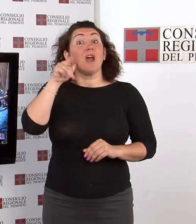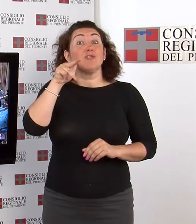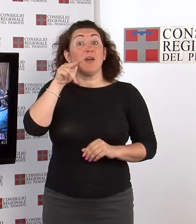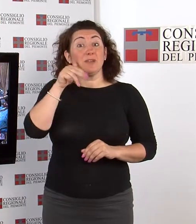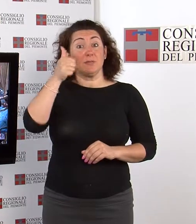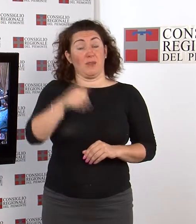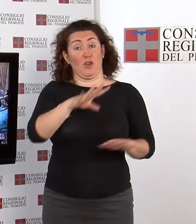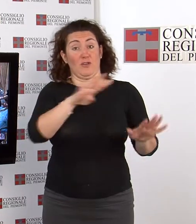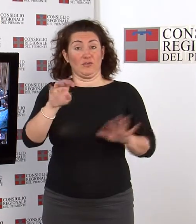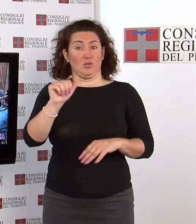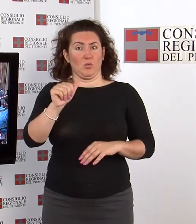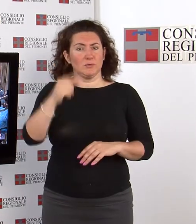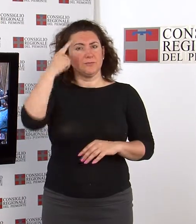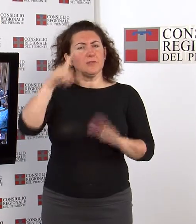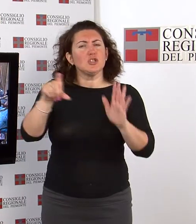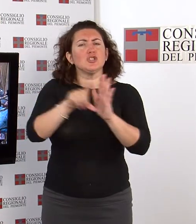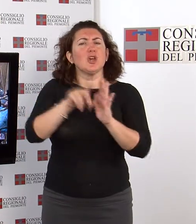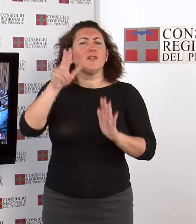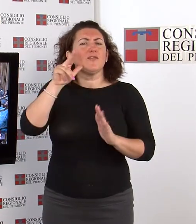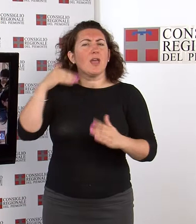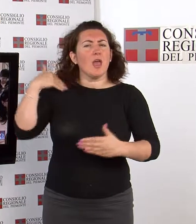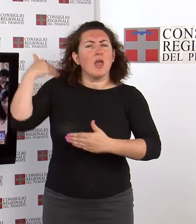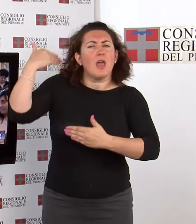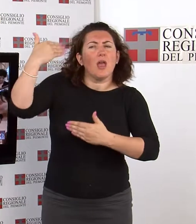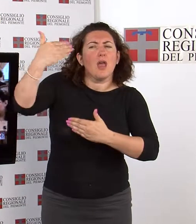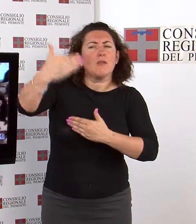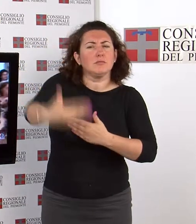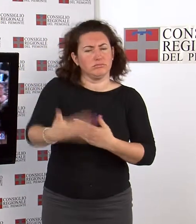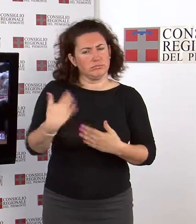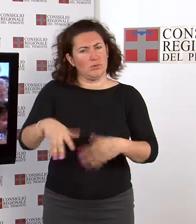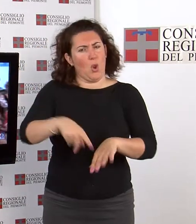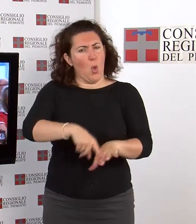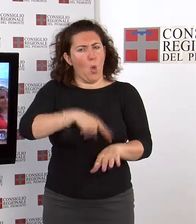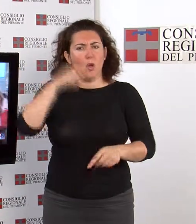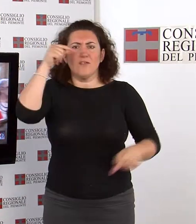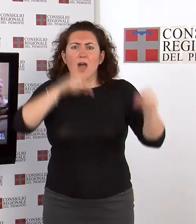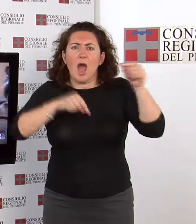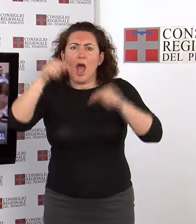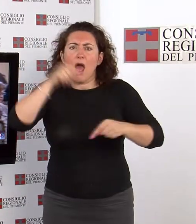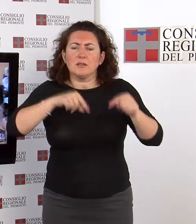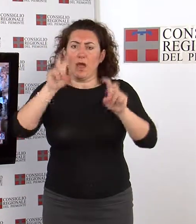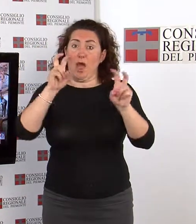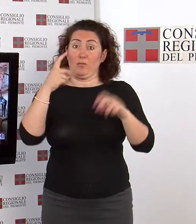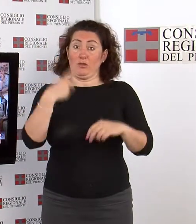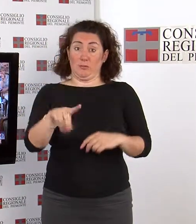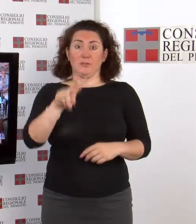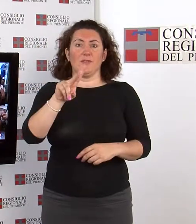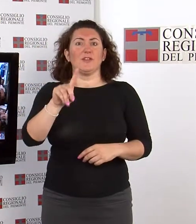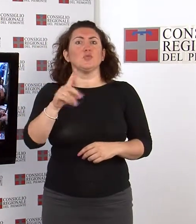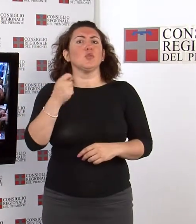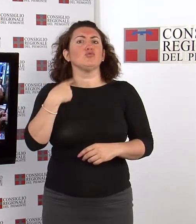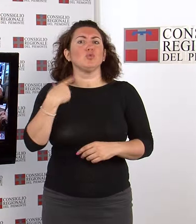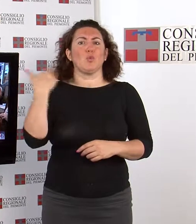Quello dell'emancipazione femminile è storicamente un percorso lungo e faticoso Di questo tema si è parlato il 21 giugno a Palazzo